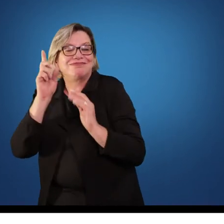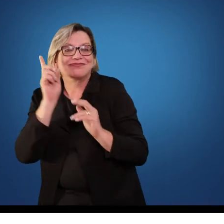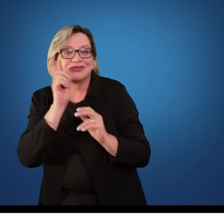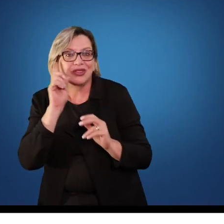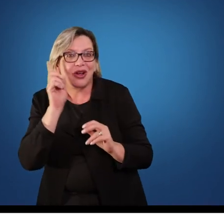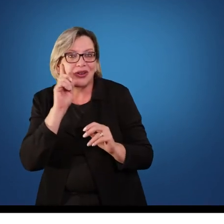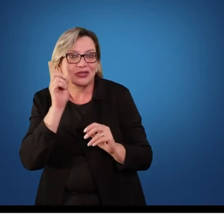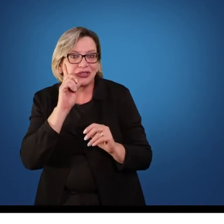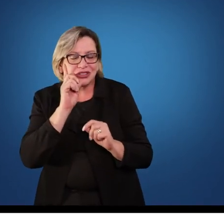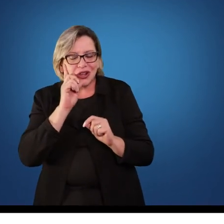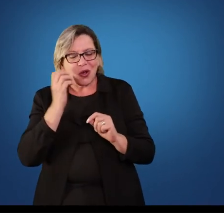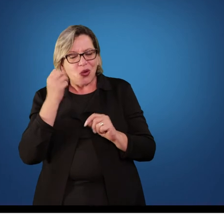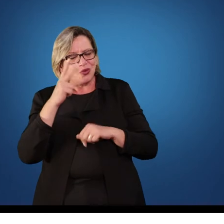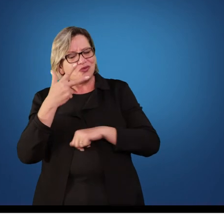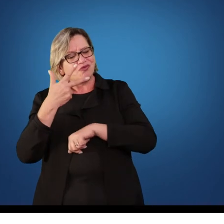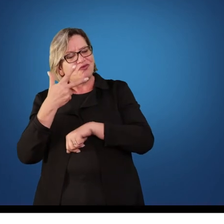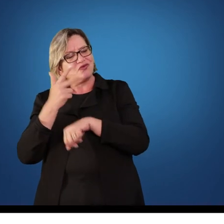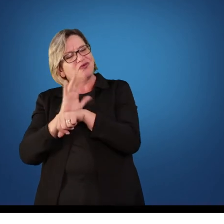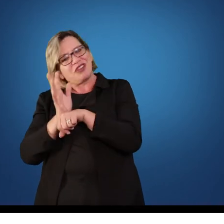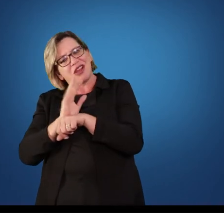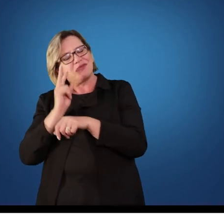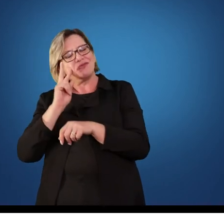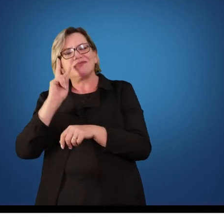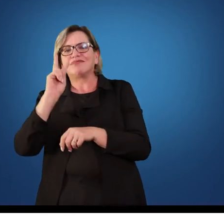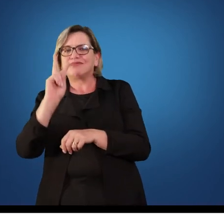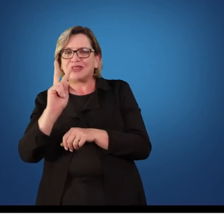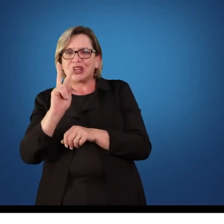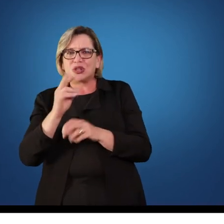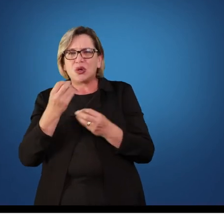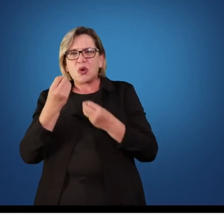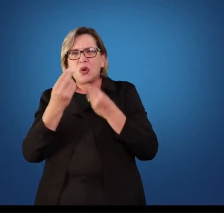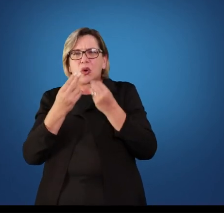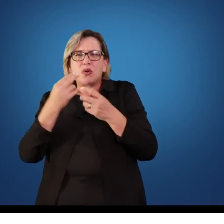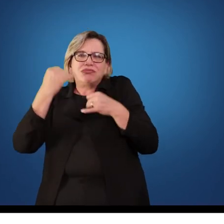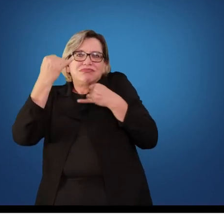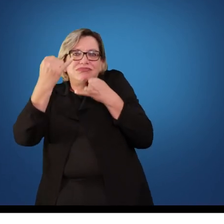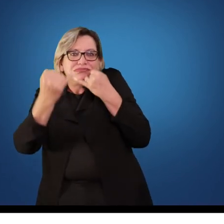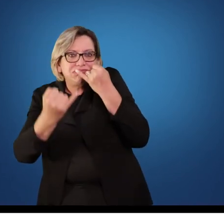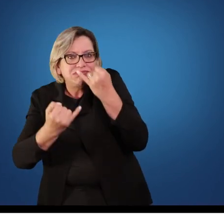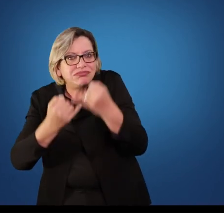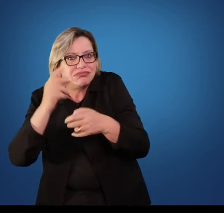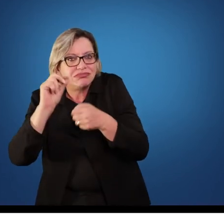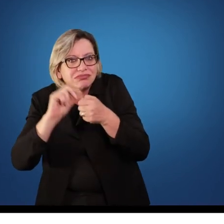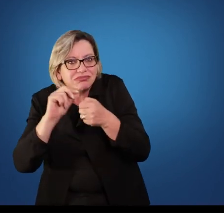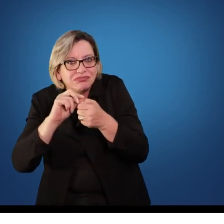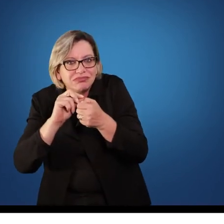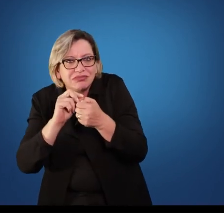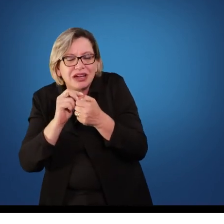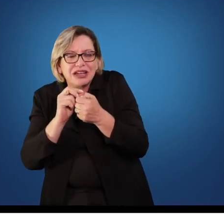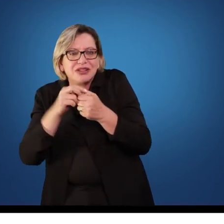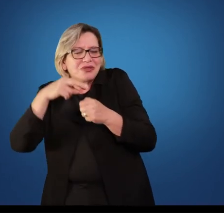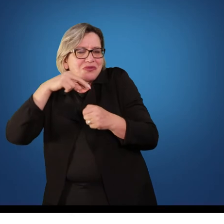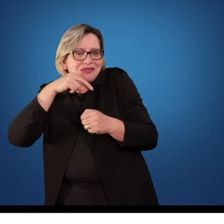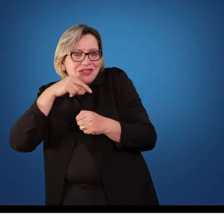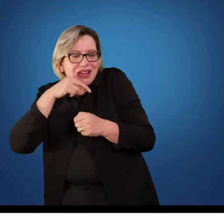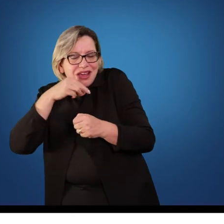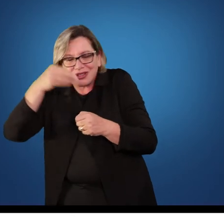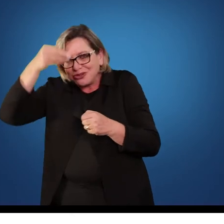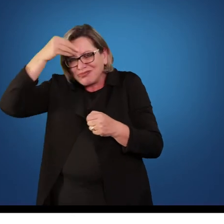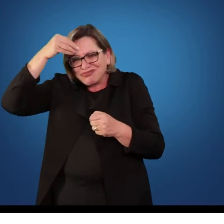num filme que você está assistindo, num desenho, numa brincadeira que você faz com um sobrinho ou com um neto, porque essas coisas do